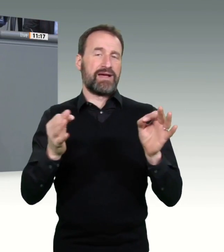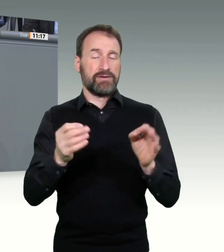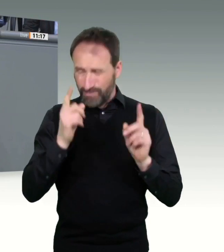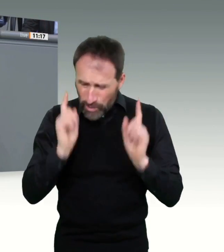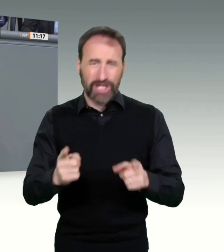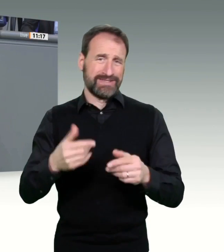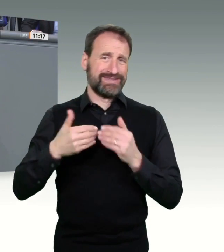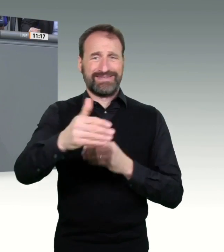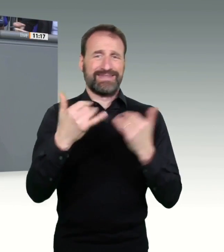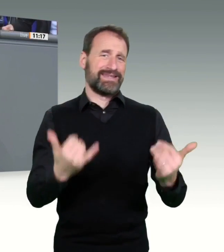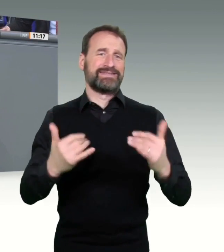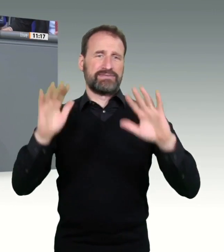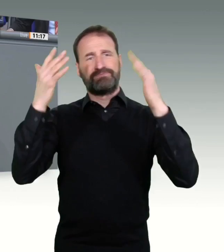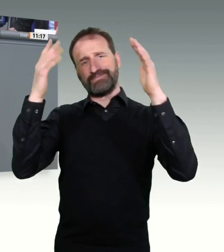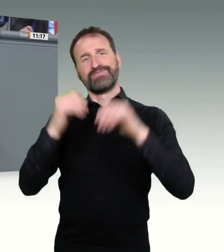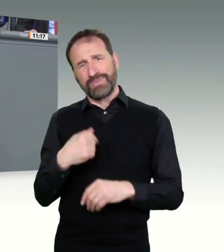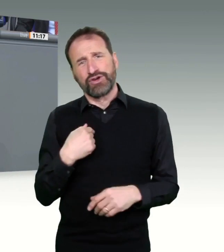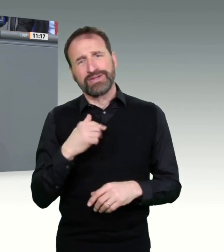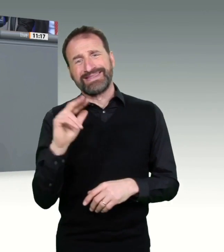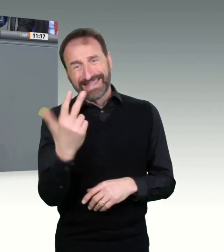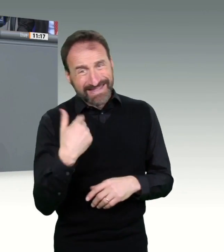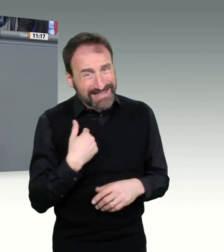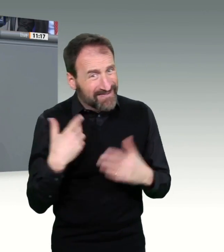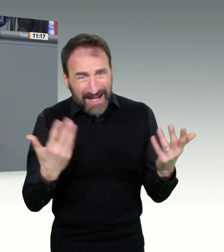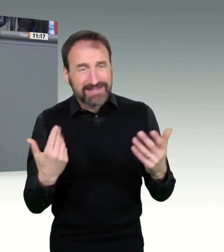entscheidenden Unterschied im Kampf gegen Corona ausmachen wird.